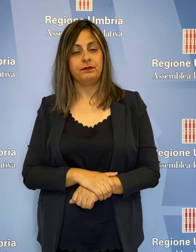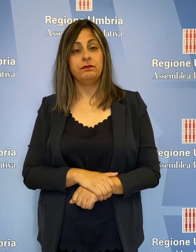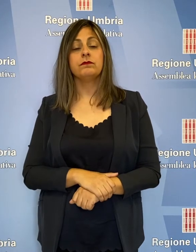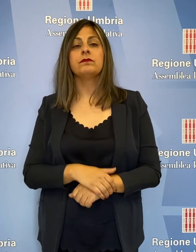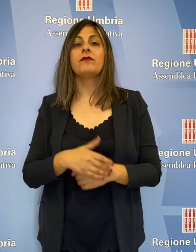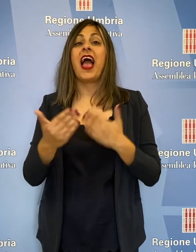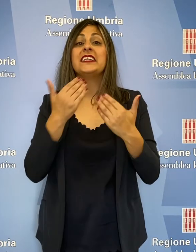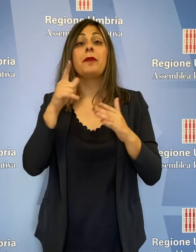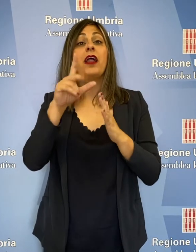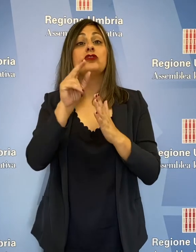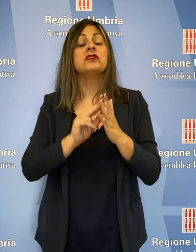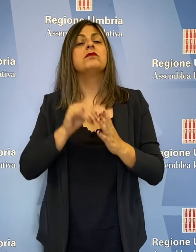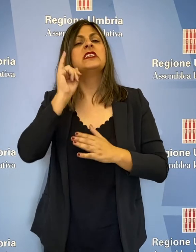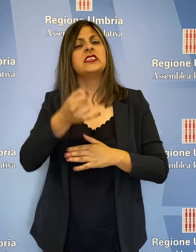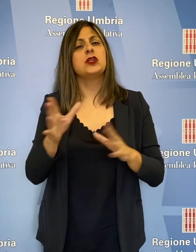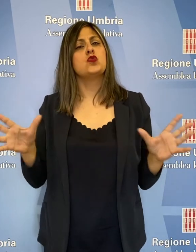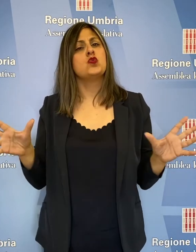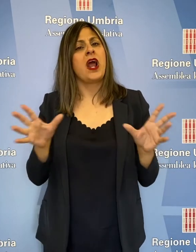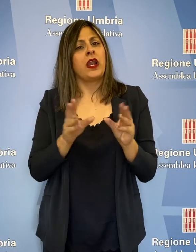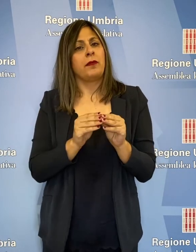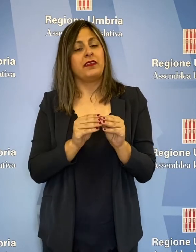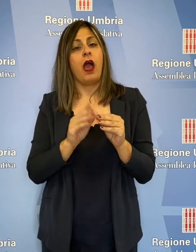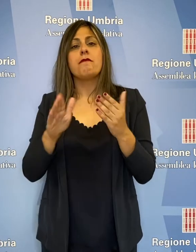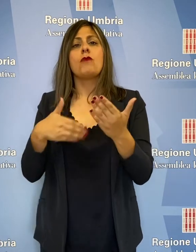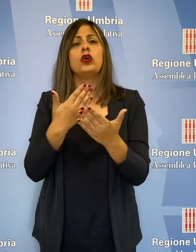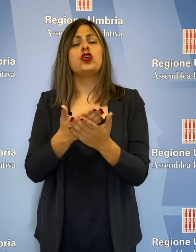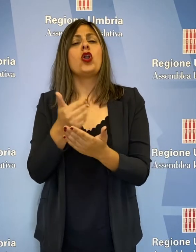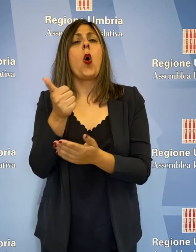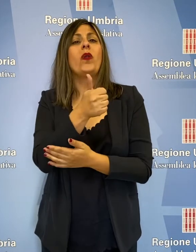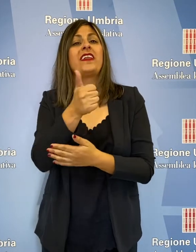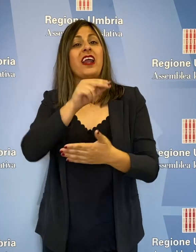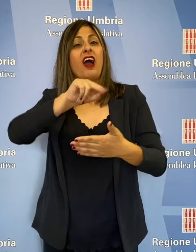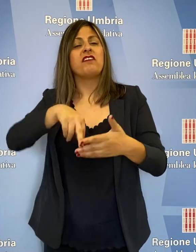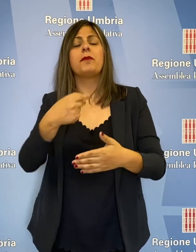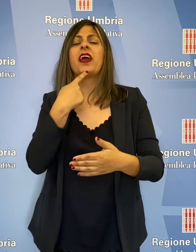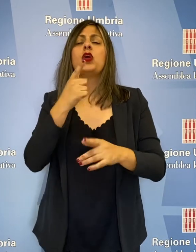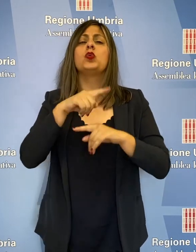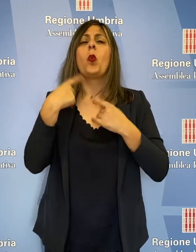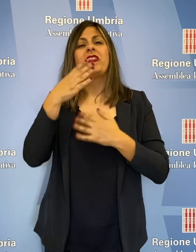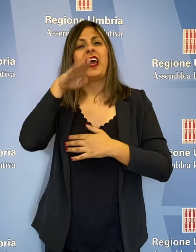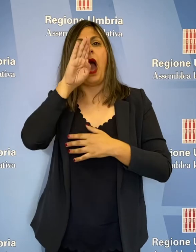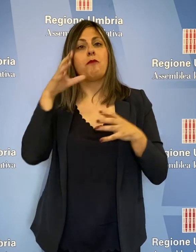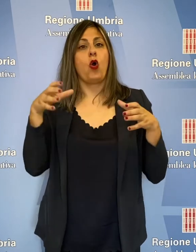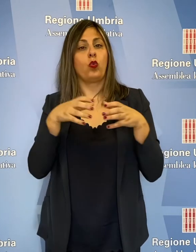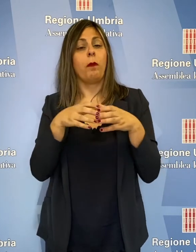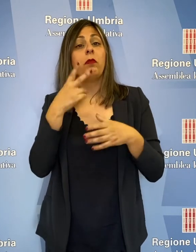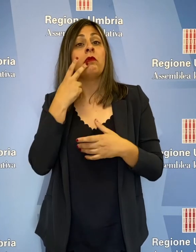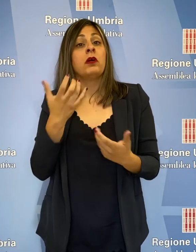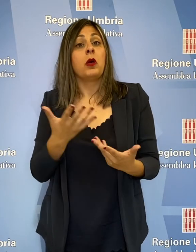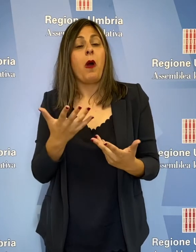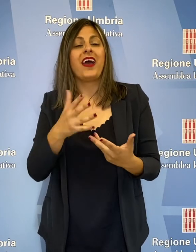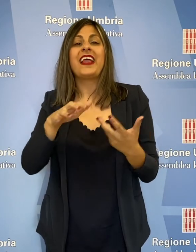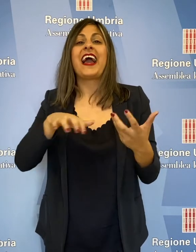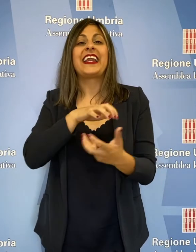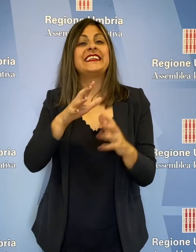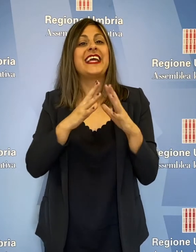unanime dell'Assemblea Legislativa dell'Umbria ad una mozione unitaria firmata da tutti i capi gruppo relativa alla crisi